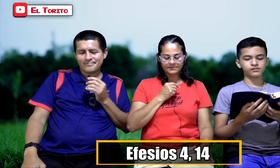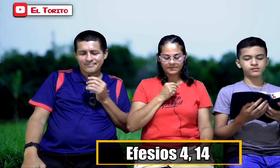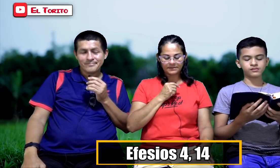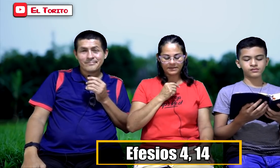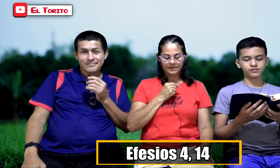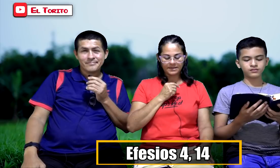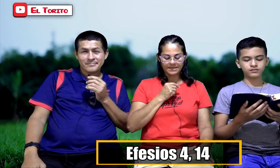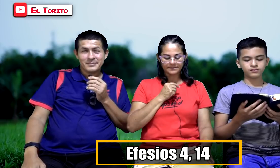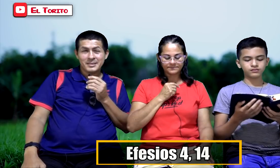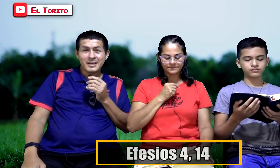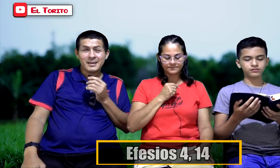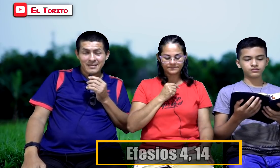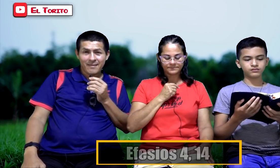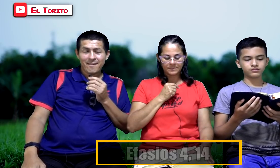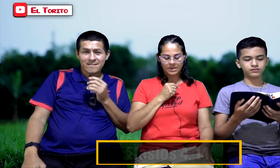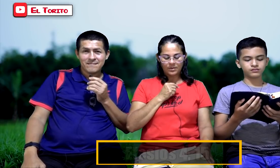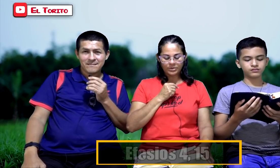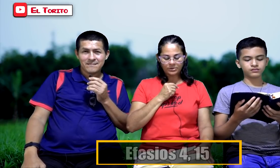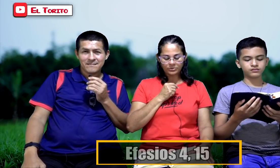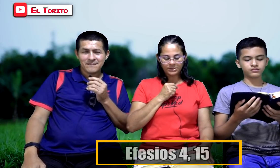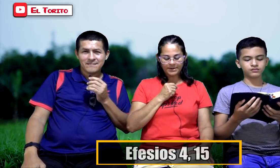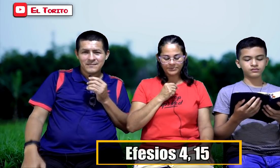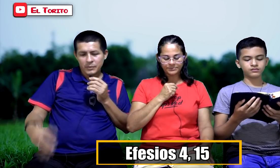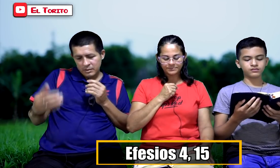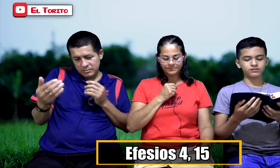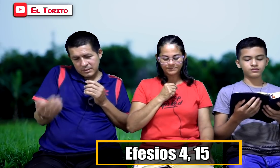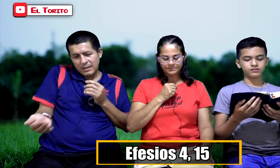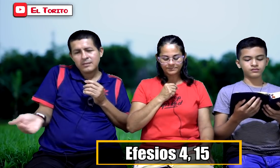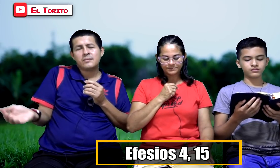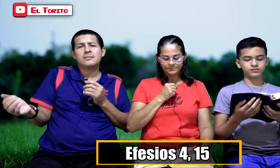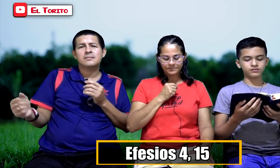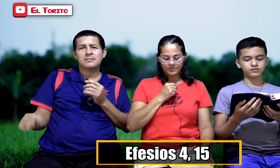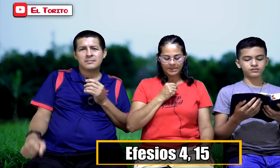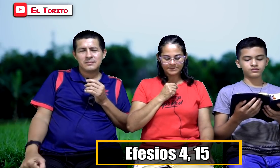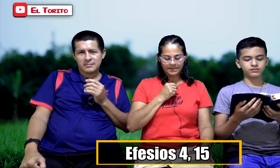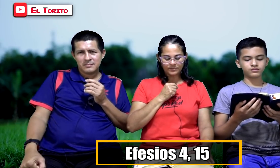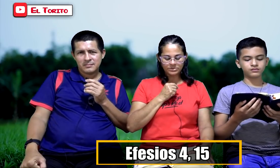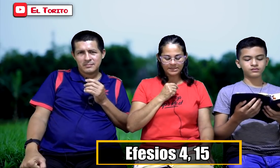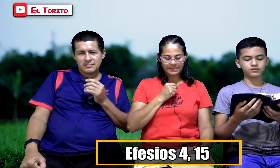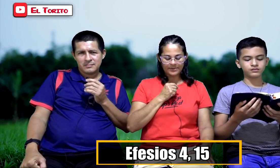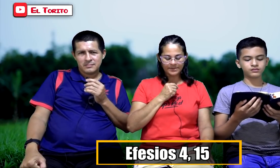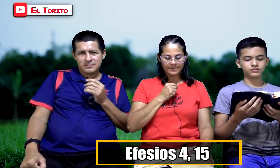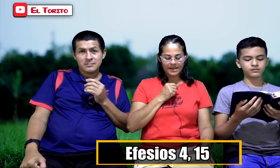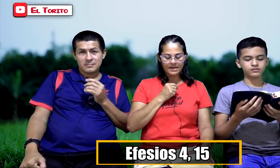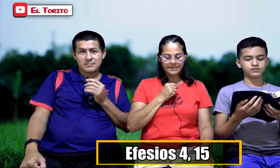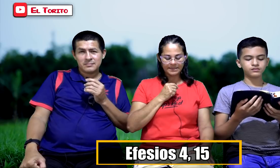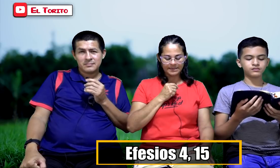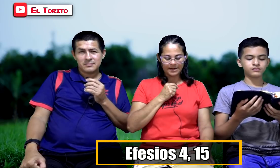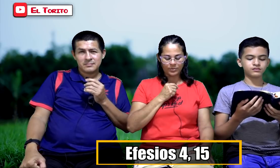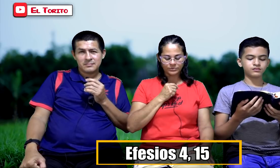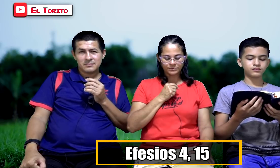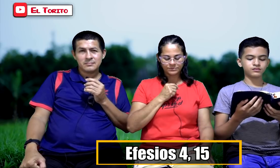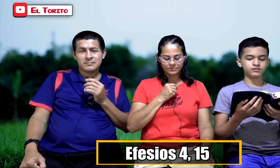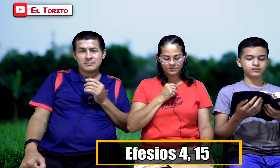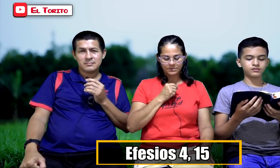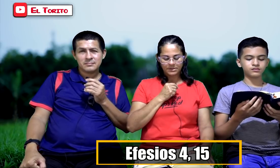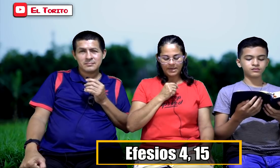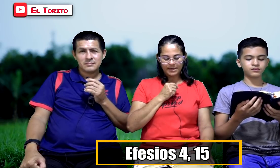arte de engañar. Siga. Por el contrario. Por el contrario. Estaremos en la verdad y en el amor. E